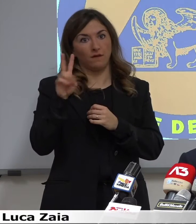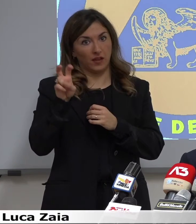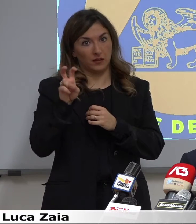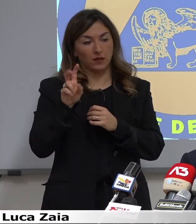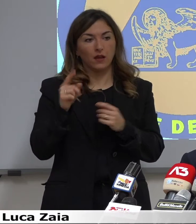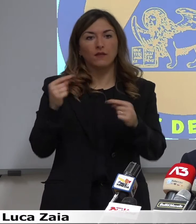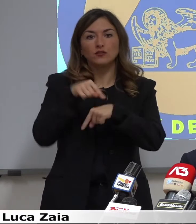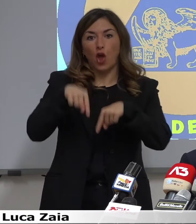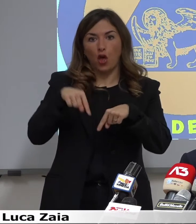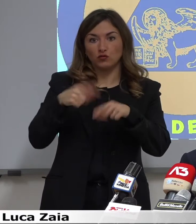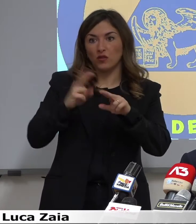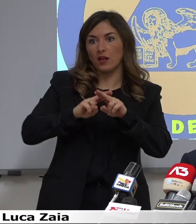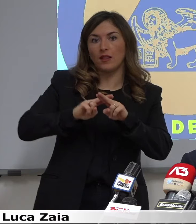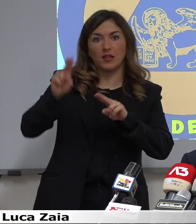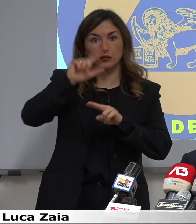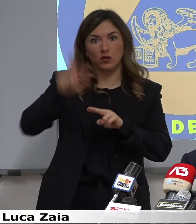alti a livello nazionale.